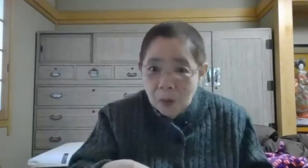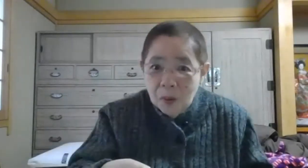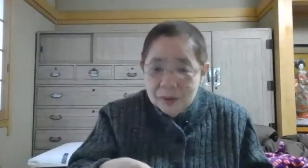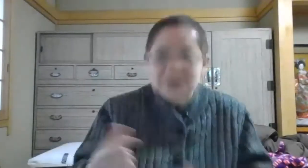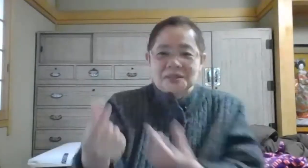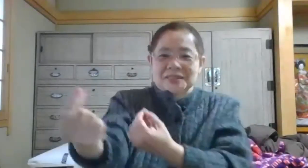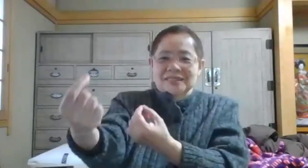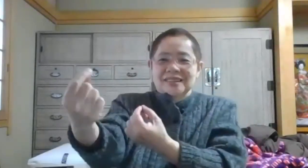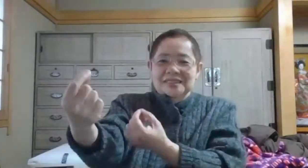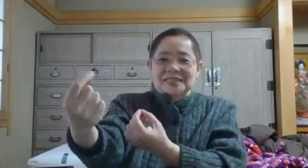ない